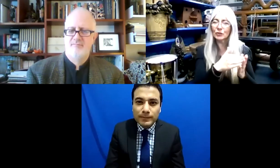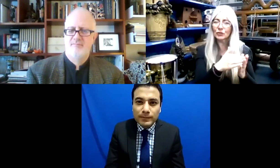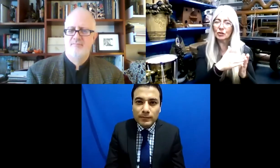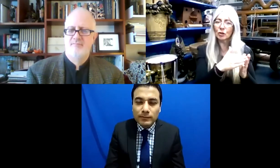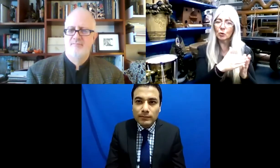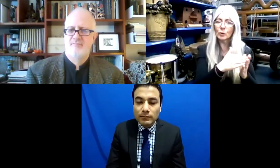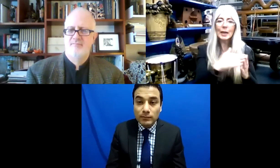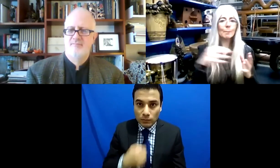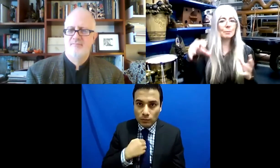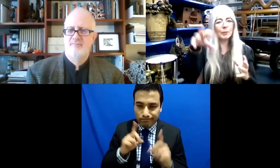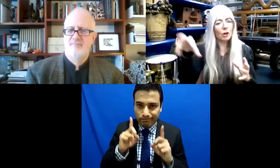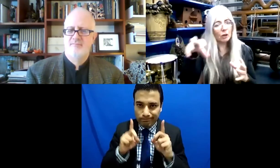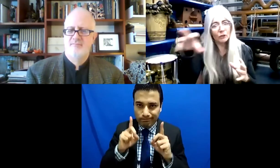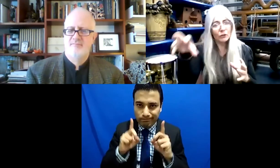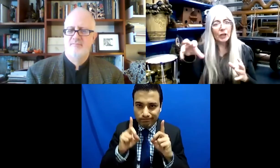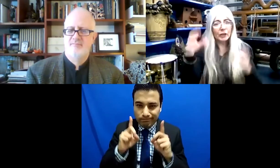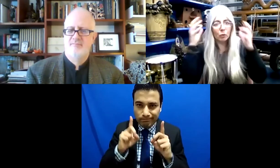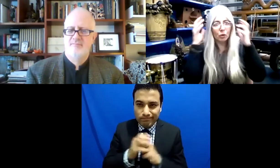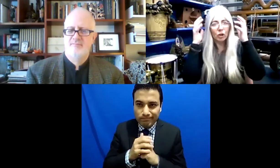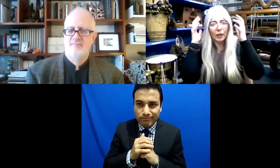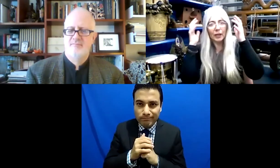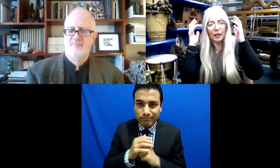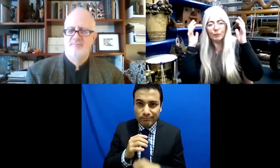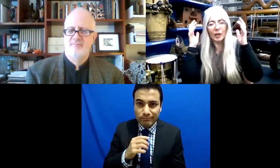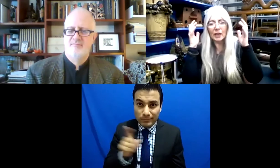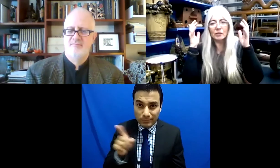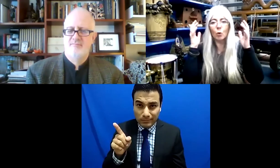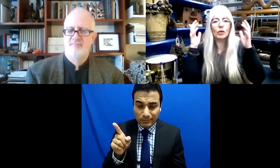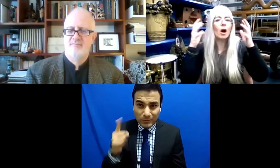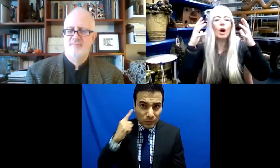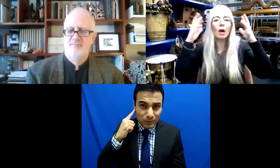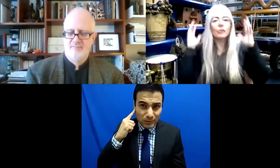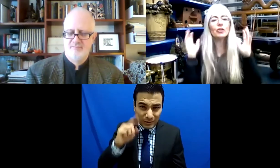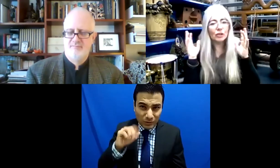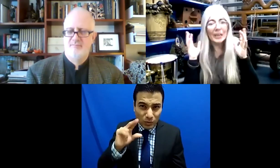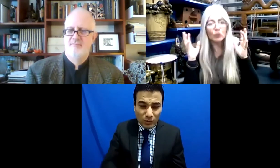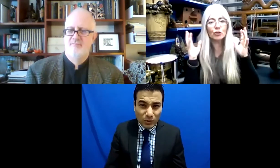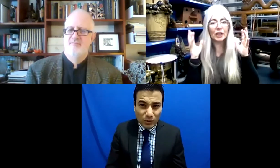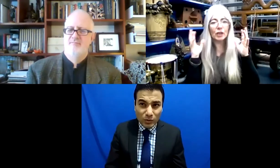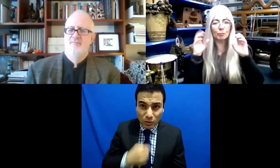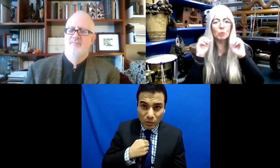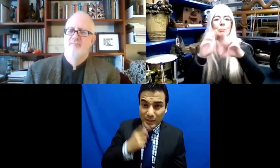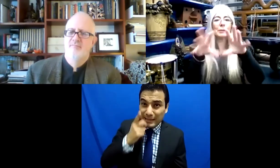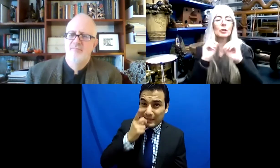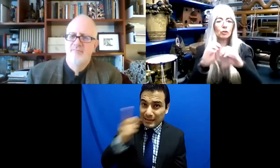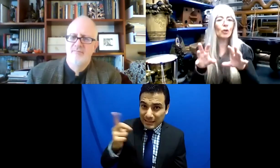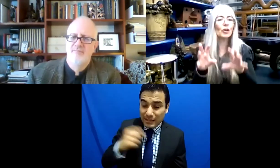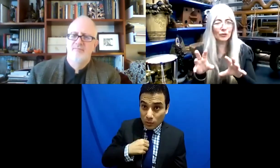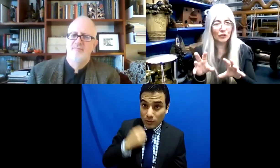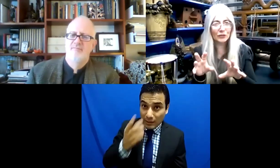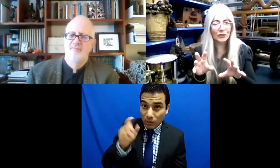¿eso lo estabas escuchando? Me escuchaste cuando dije que quiero ser solista.